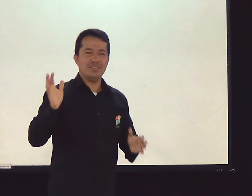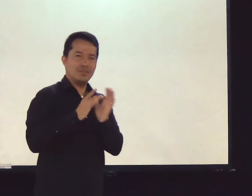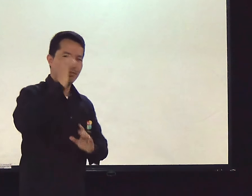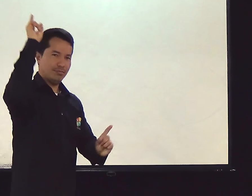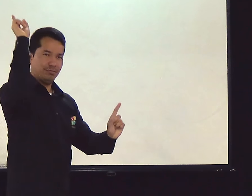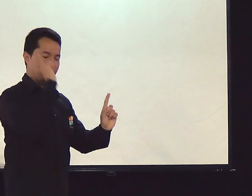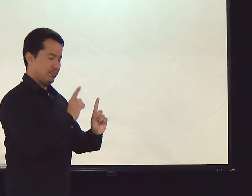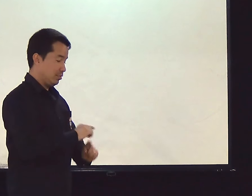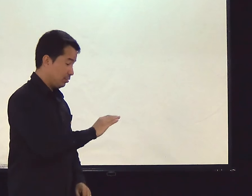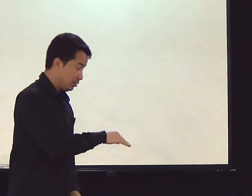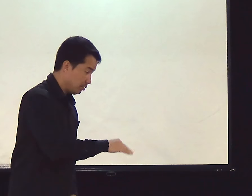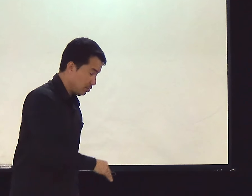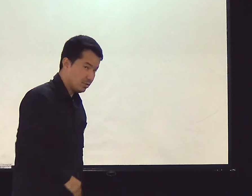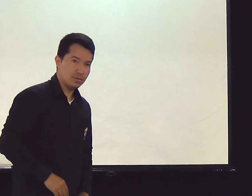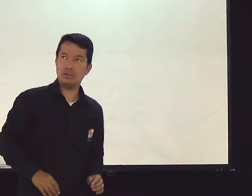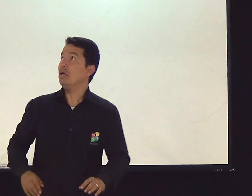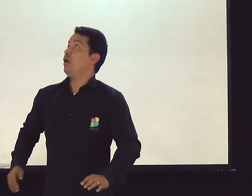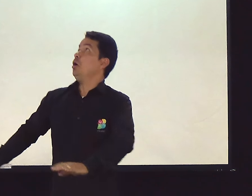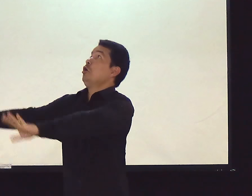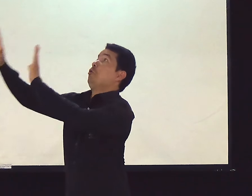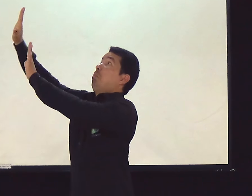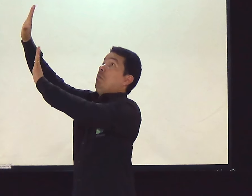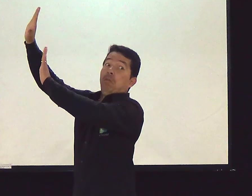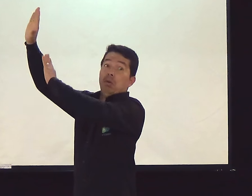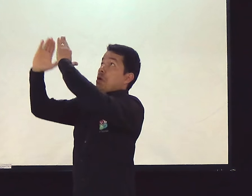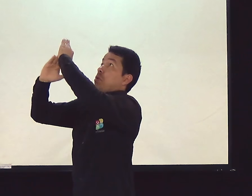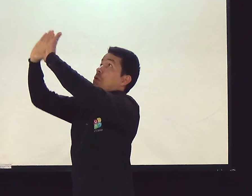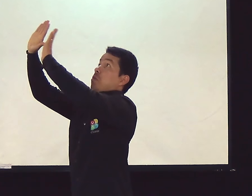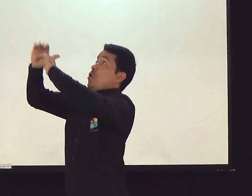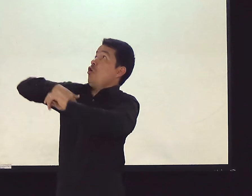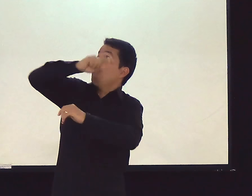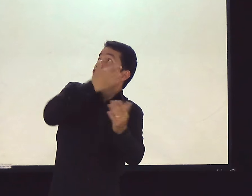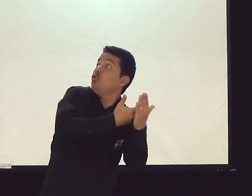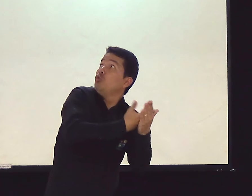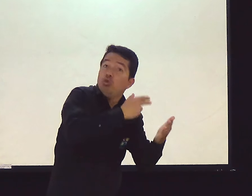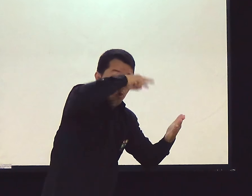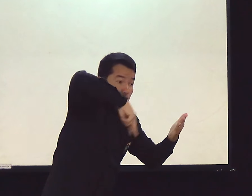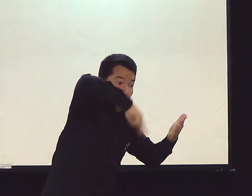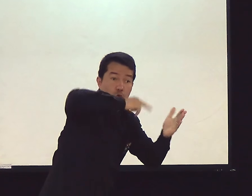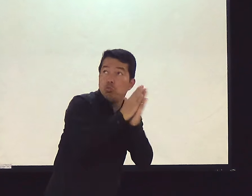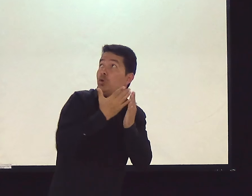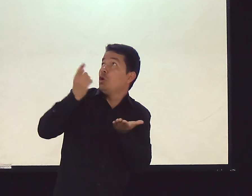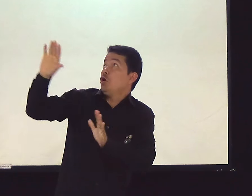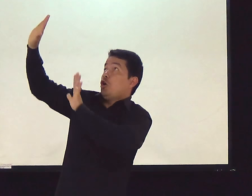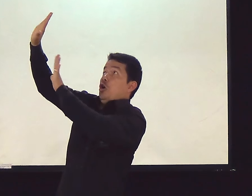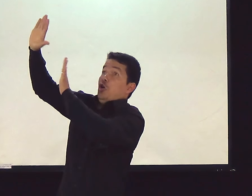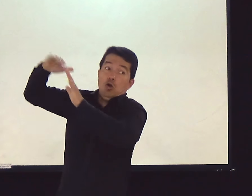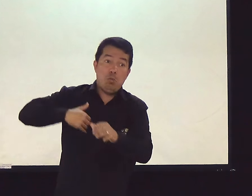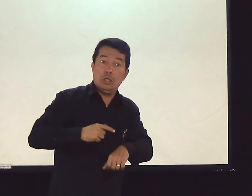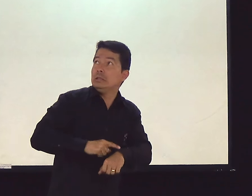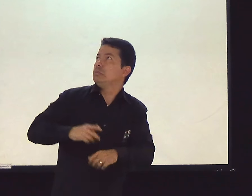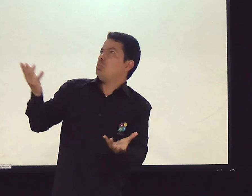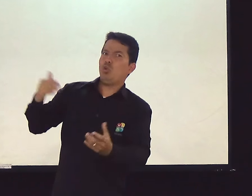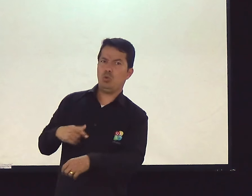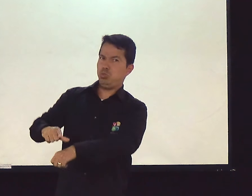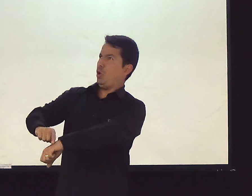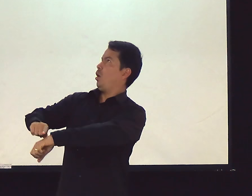Aí Jesus chega. Ei. Não, pera, Jesus. Só um pouquinho. Chegou muito... Calma, por chegou cedo? Espera aí. Eu tenho que voltar para estudar.